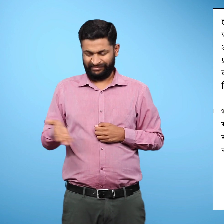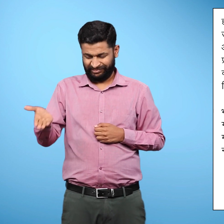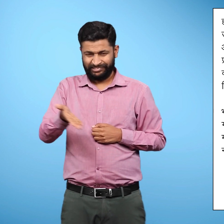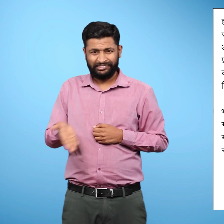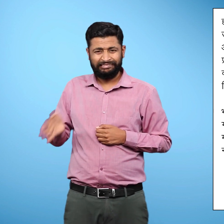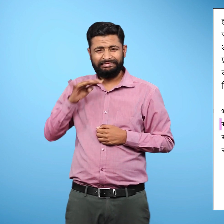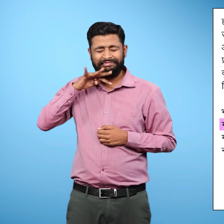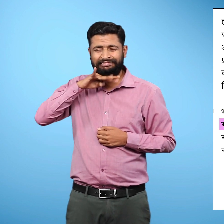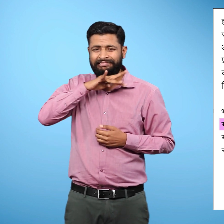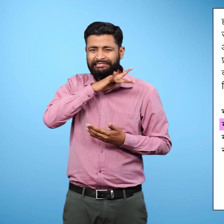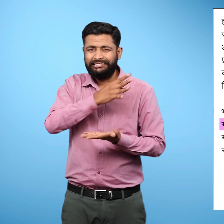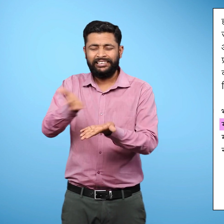जो कि उन्हें गंदा कर देता है.